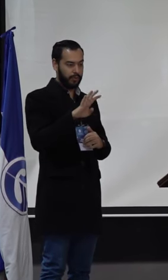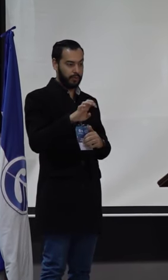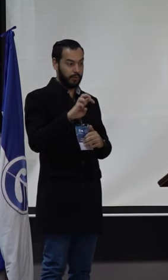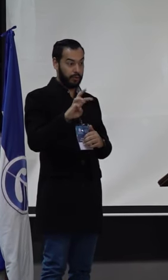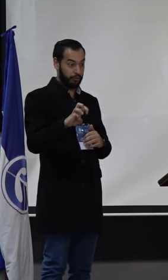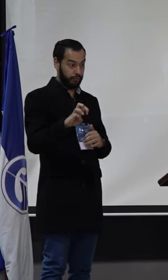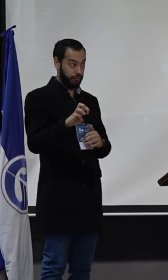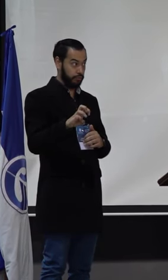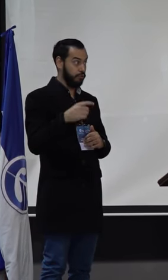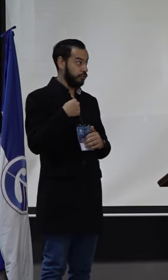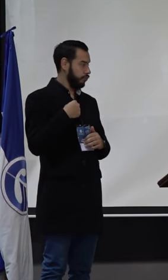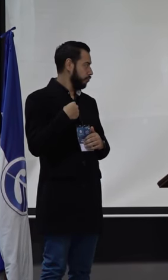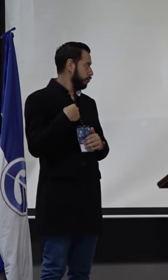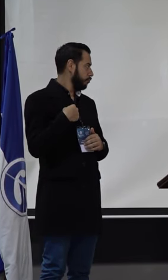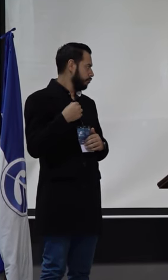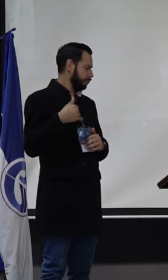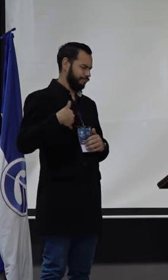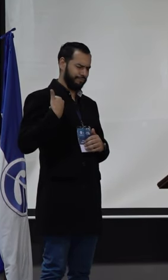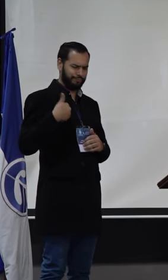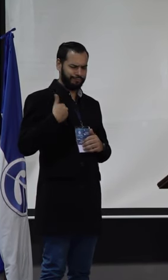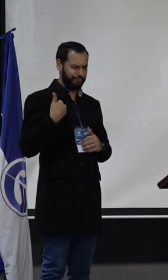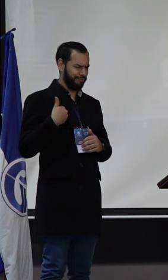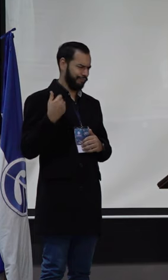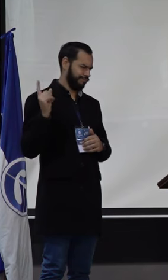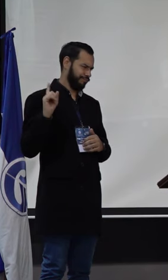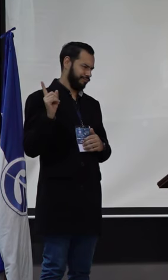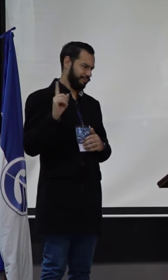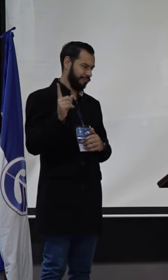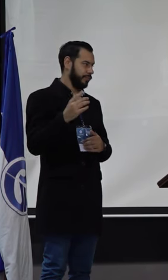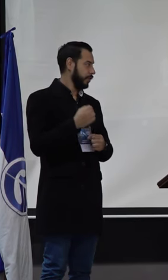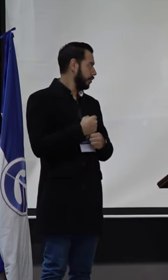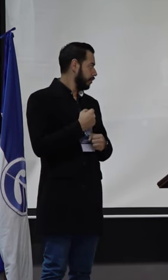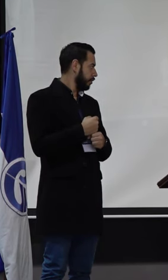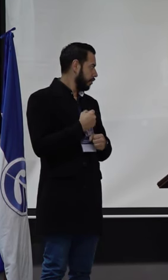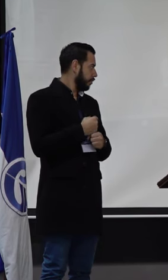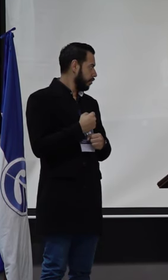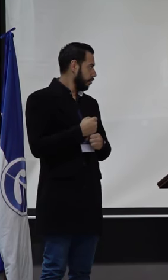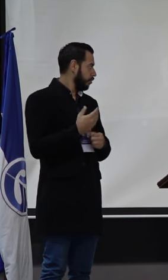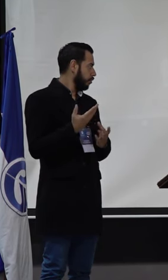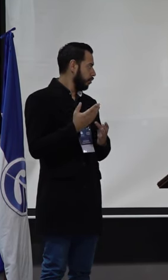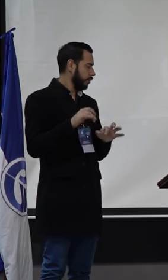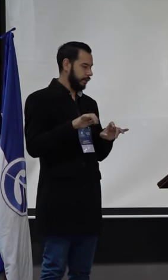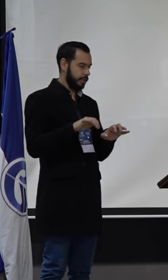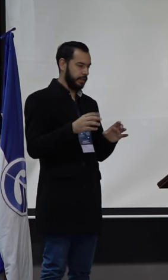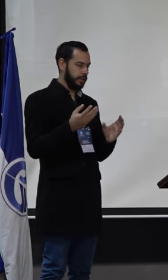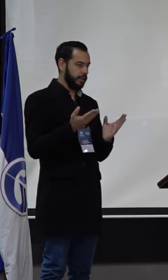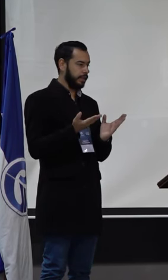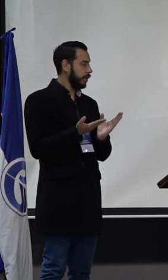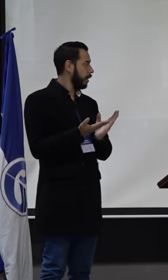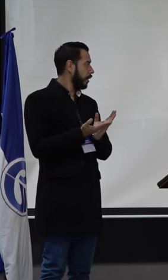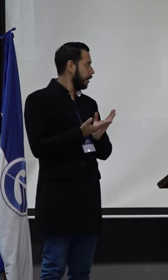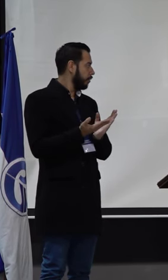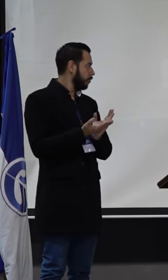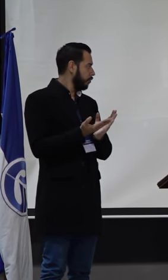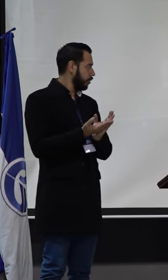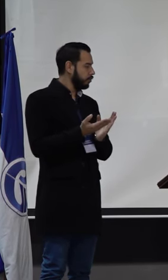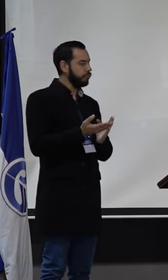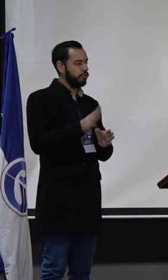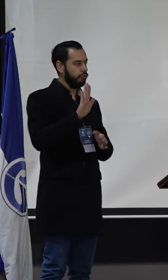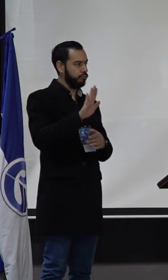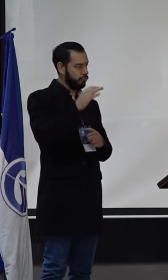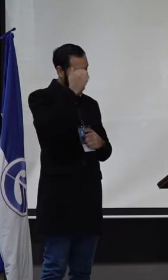Desde muy temprana edad de trabajo, estoy en la Secretaría de Educación como docente.